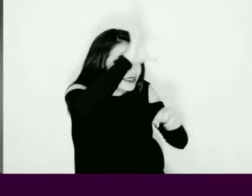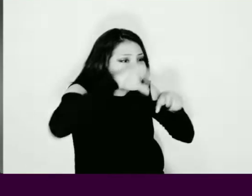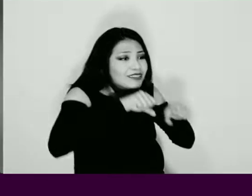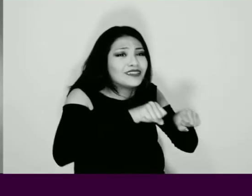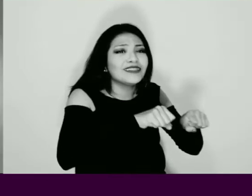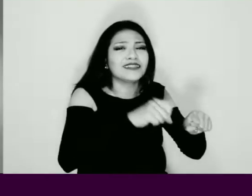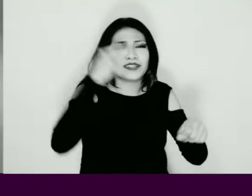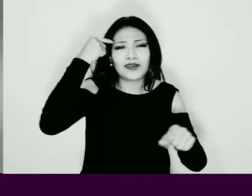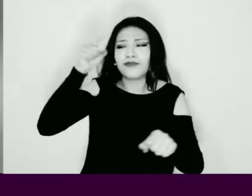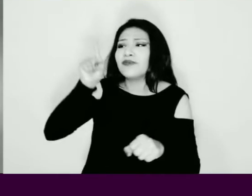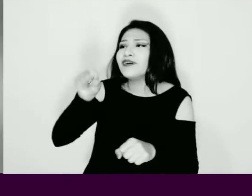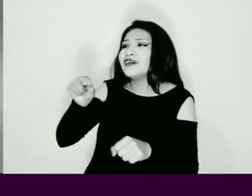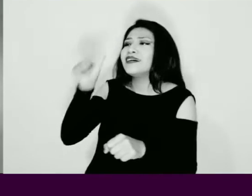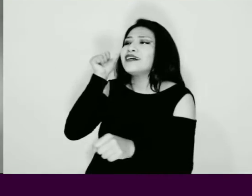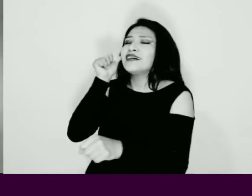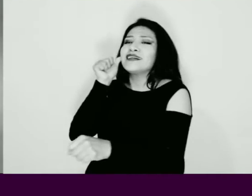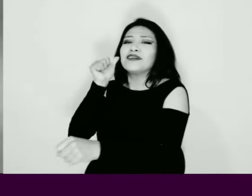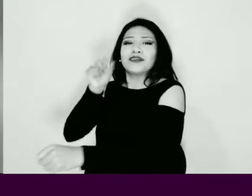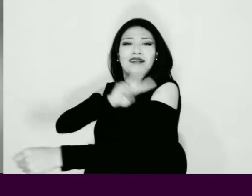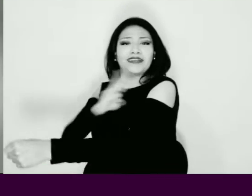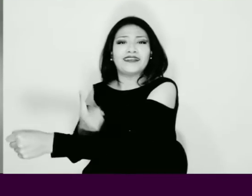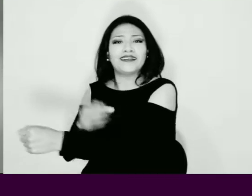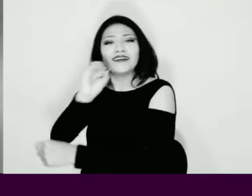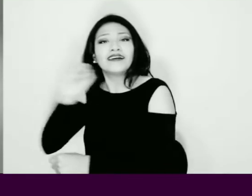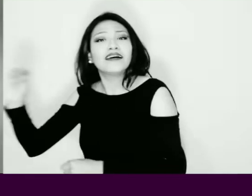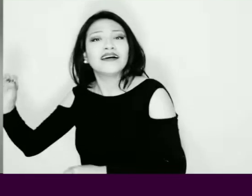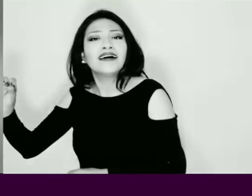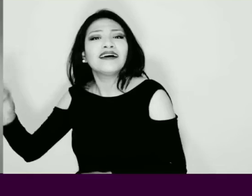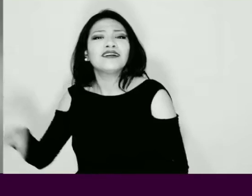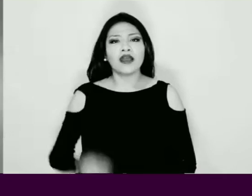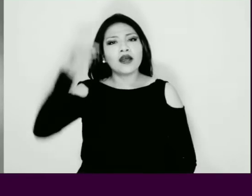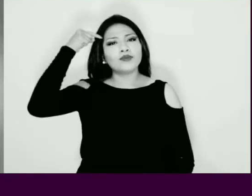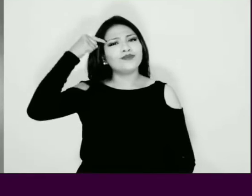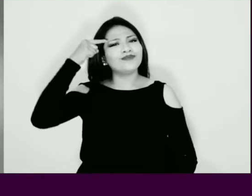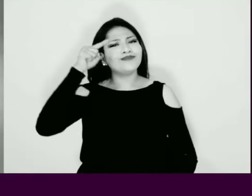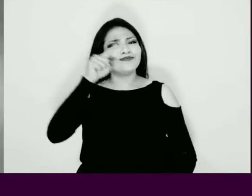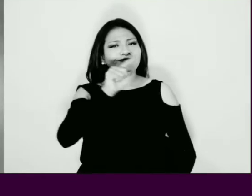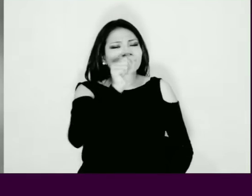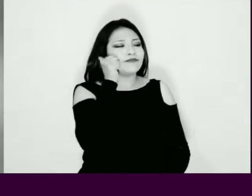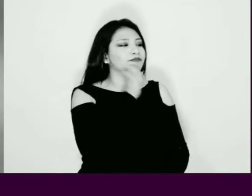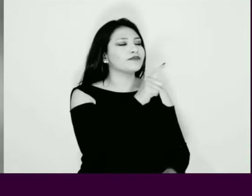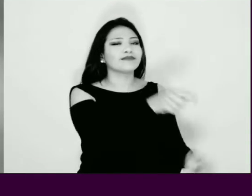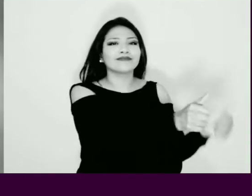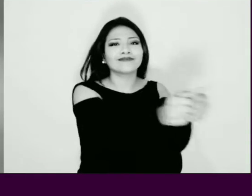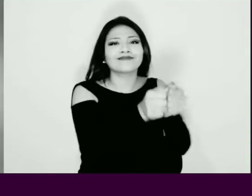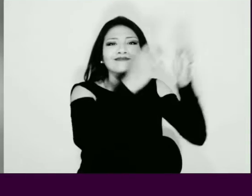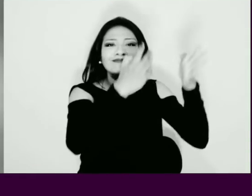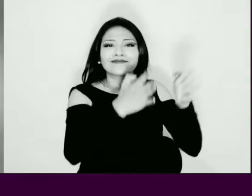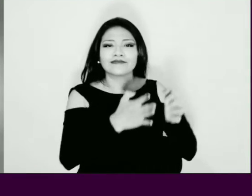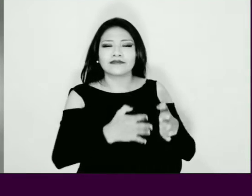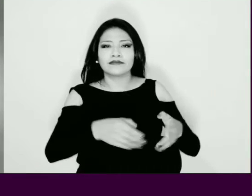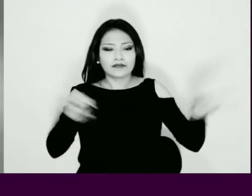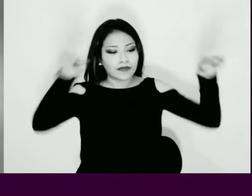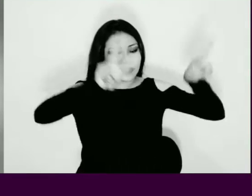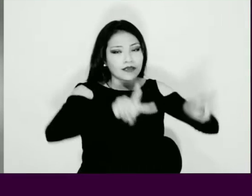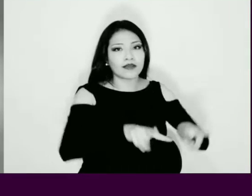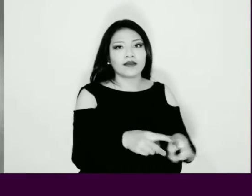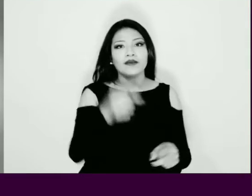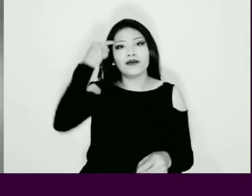minas Por nuestras valientes mujeres de oriente Por las que se encuentran peleando en los valles Por todas